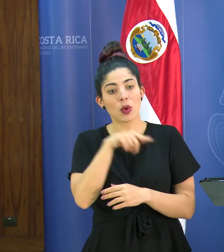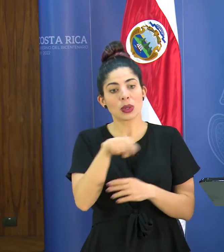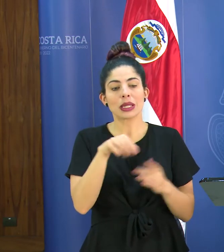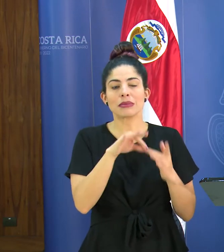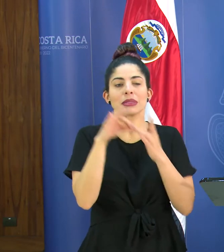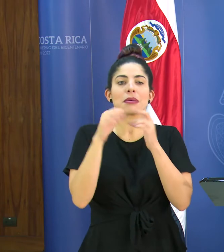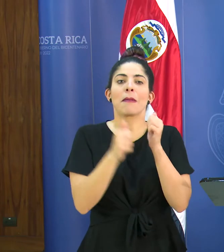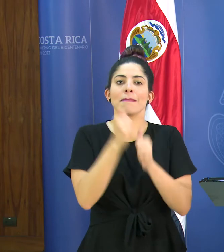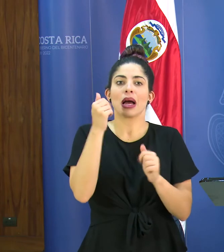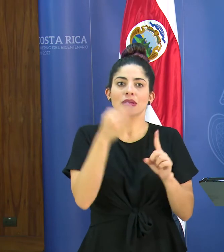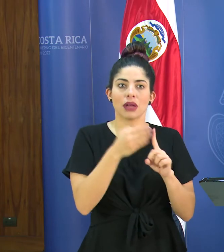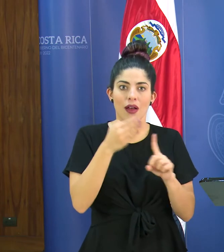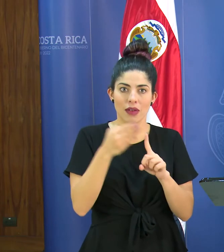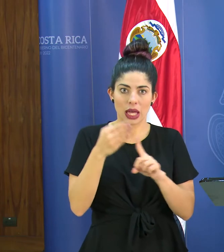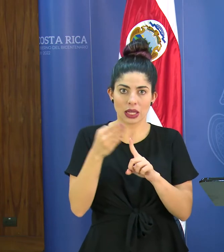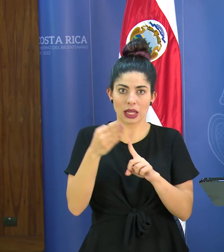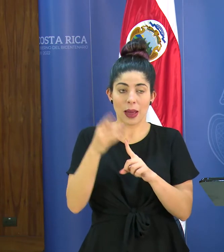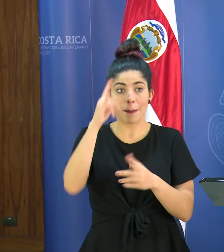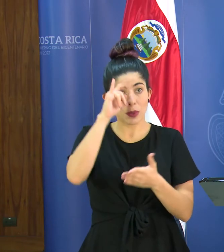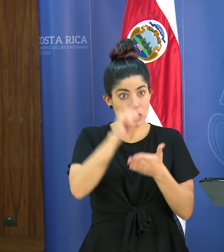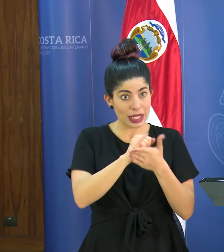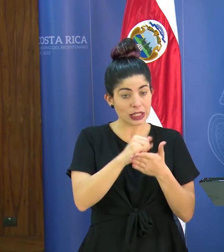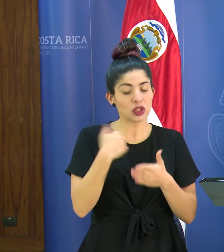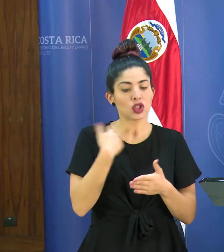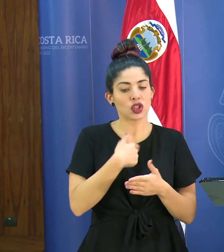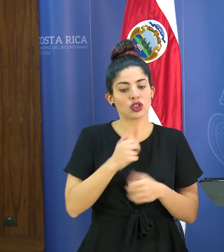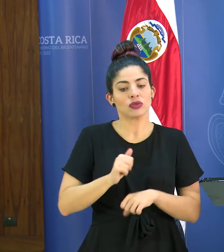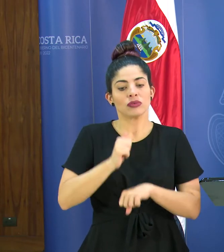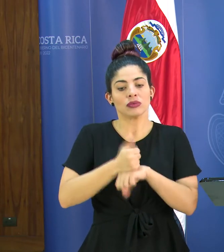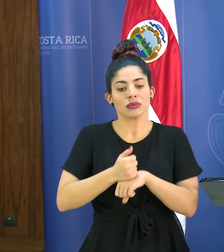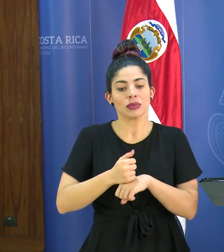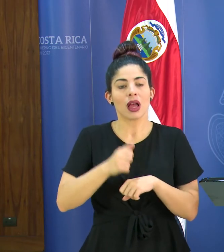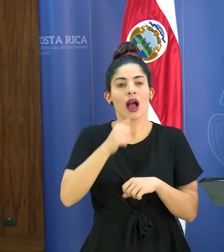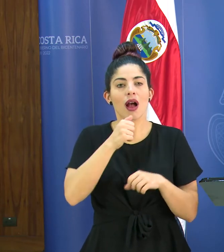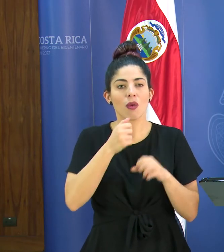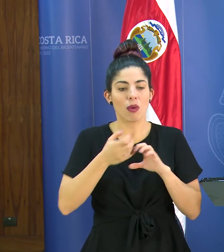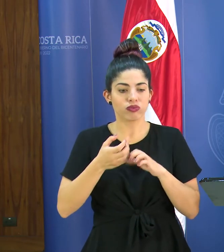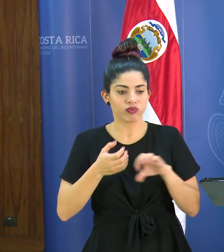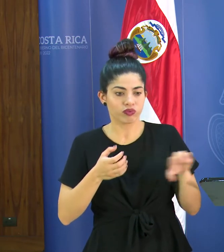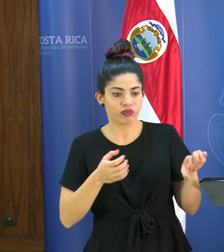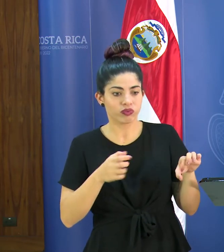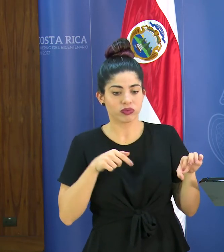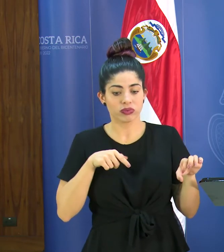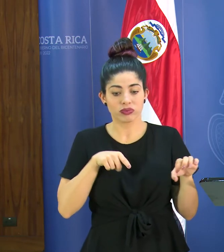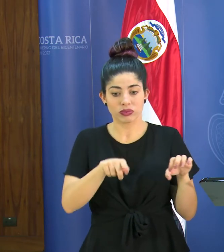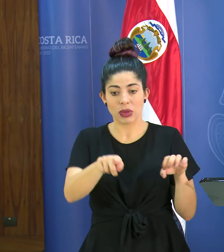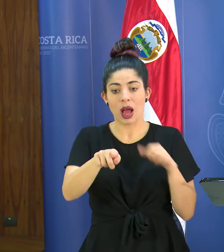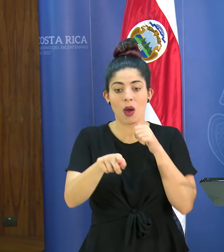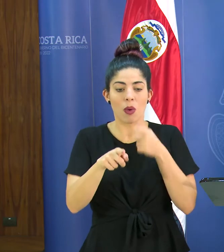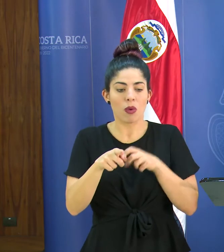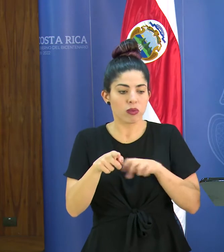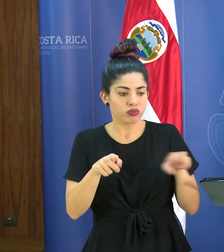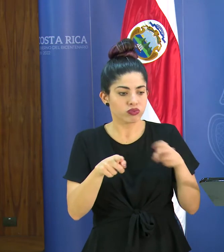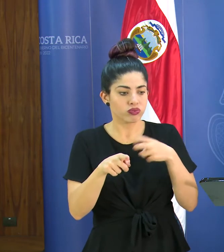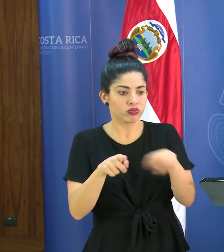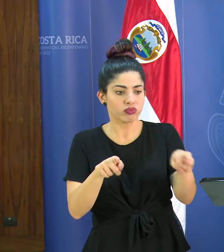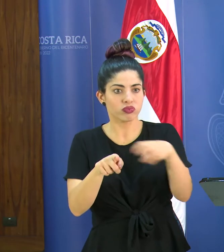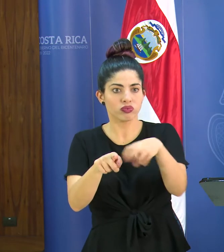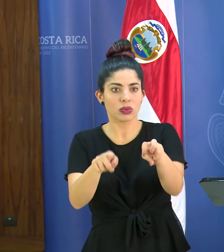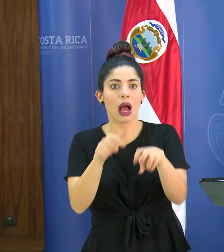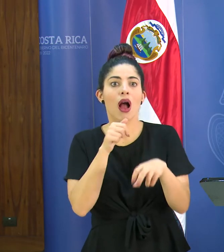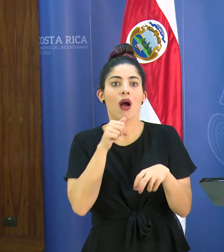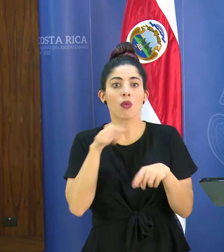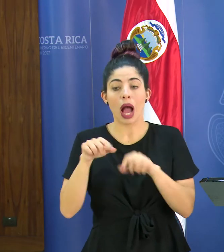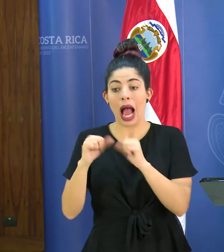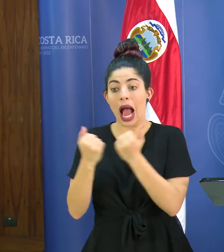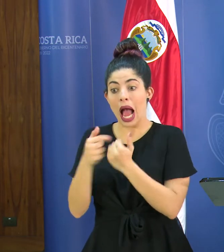afectados es por ello que hemos colocado válvulas de tal manera que podamos hacer trasvases de aguas de